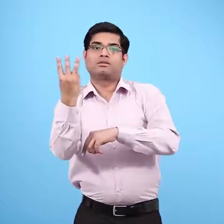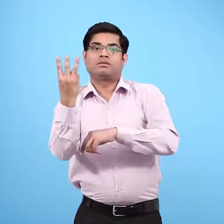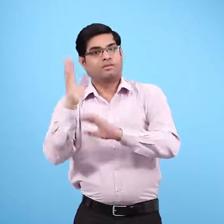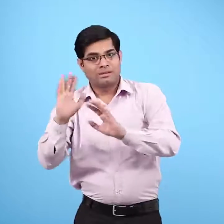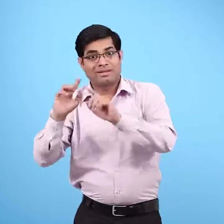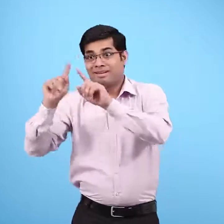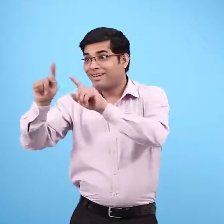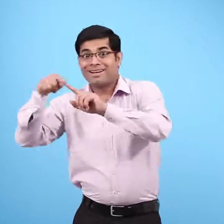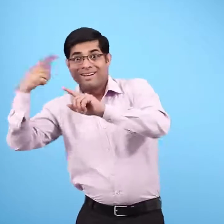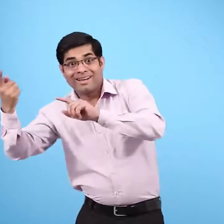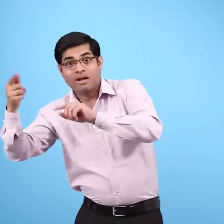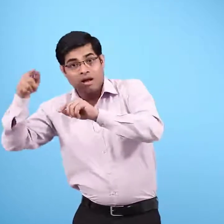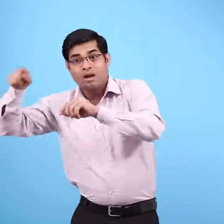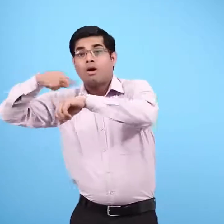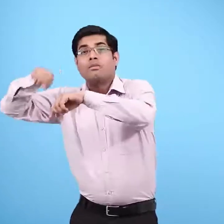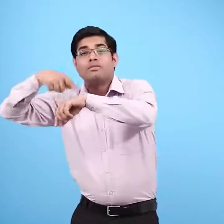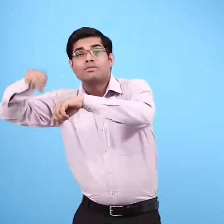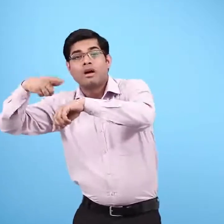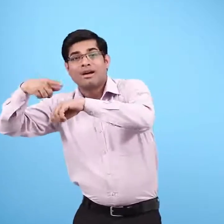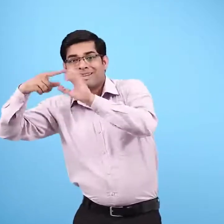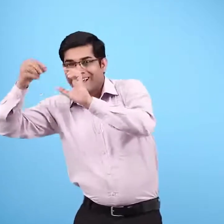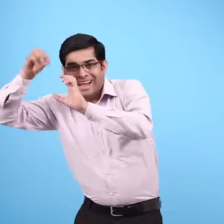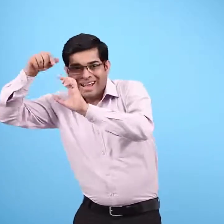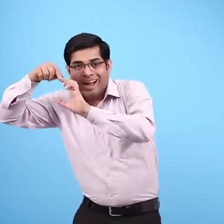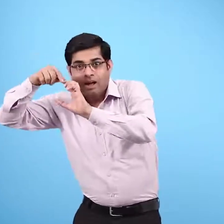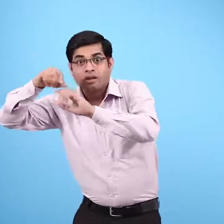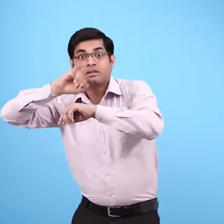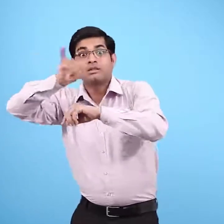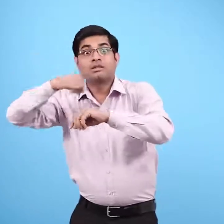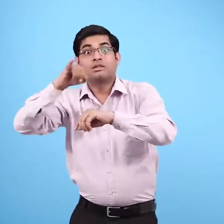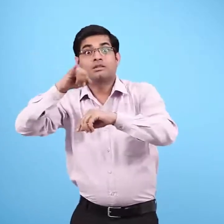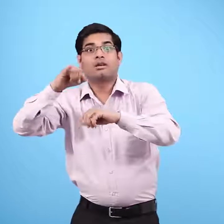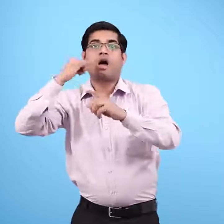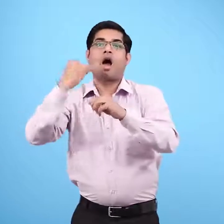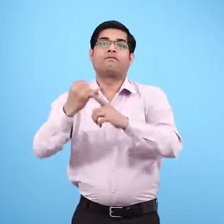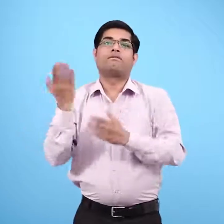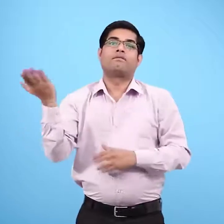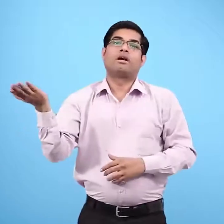घंटे गिलास के पाचक रस में छेह घंटे तीस मिनट